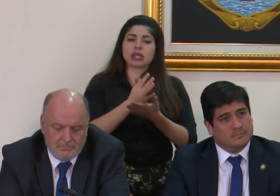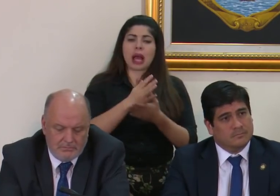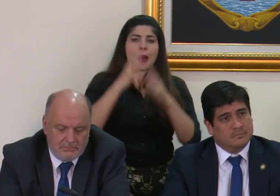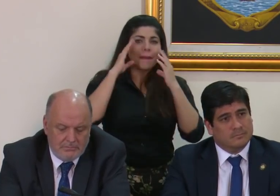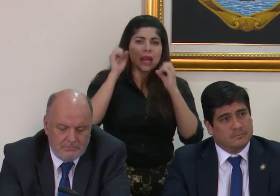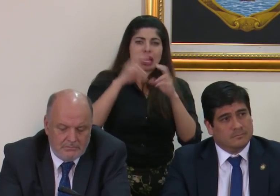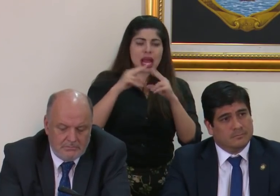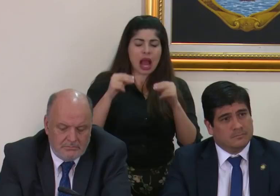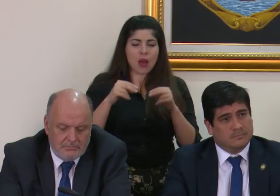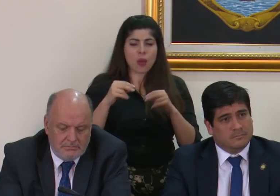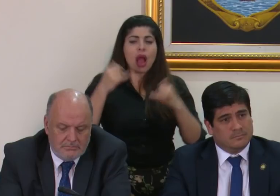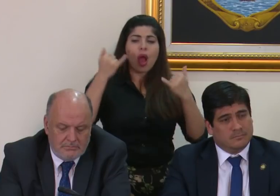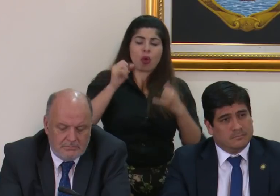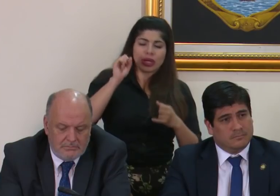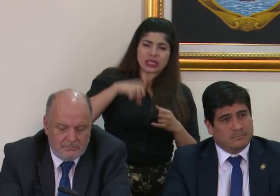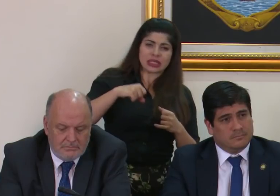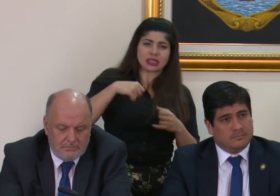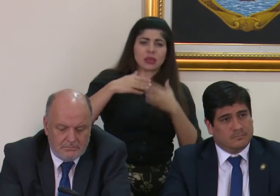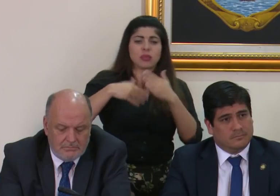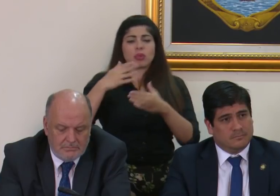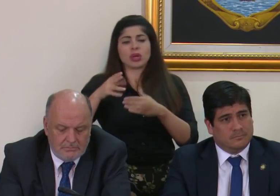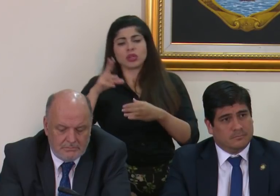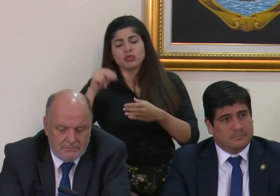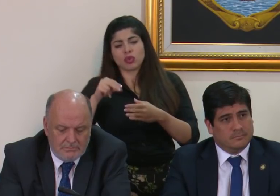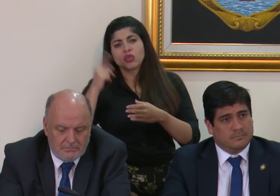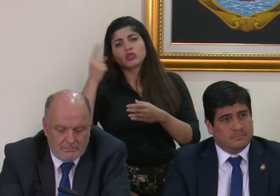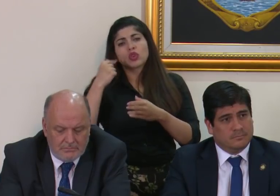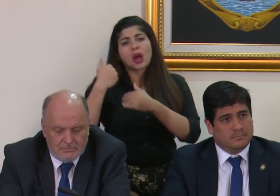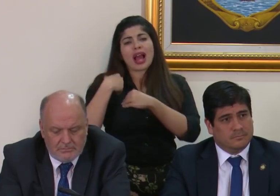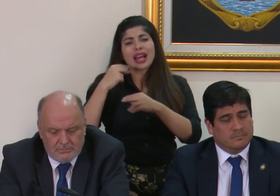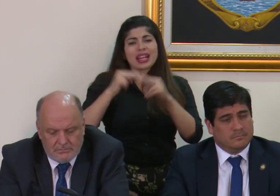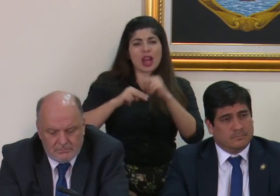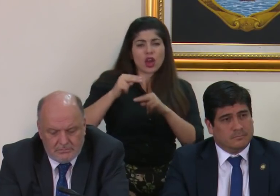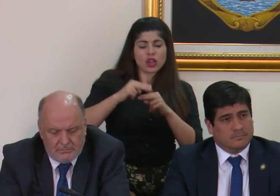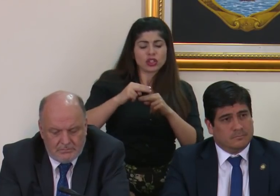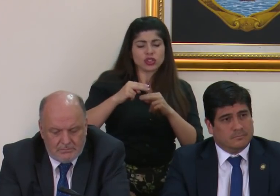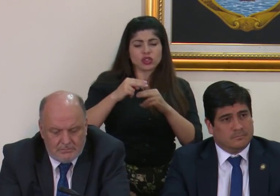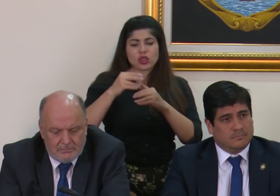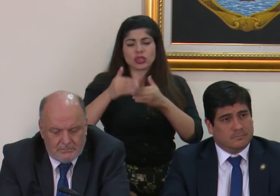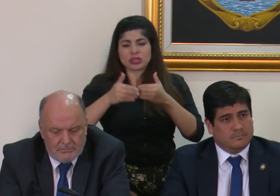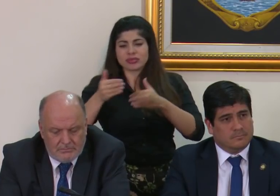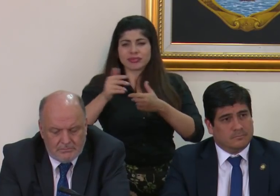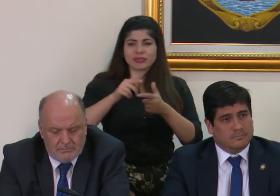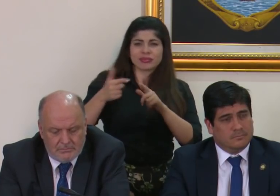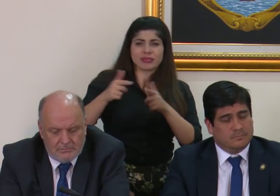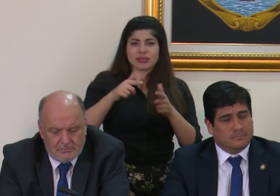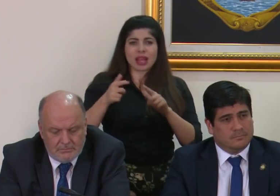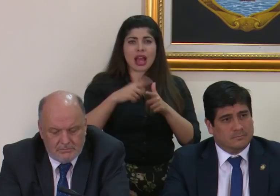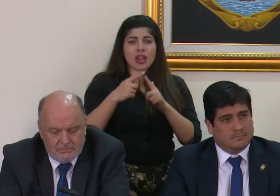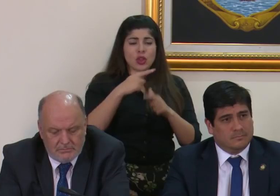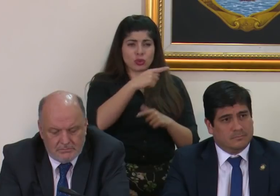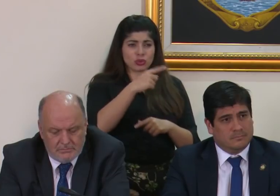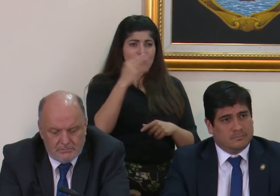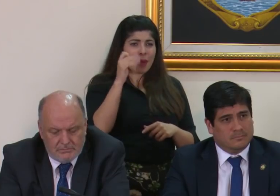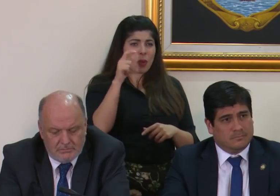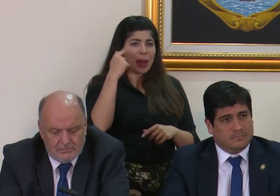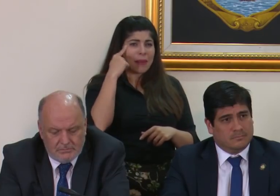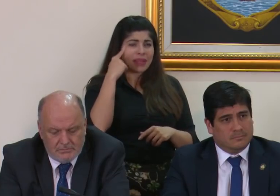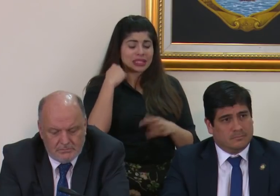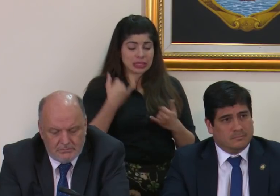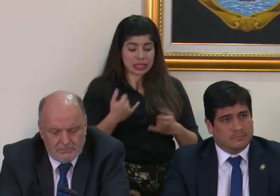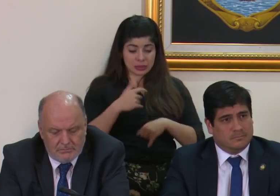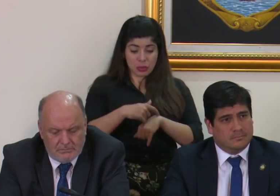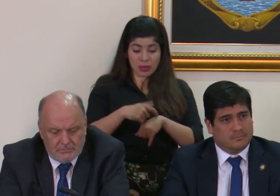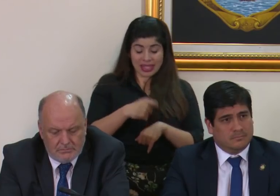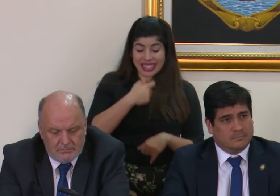Nicaragua no, ahora sí se va a mandar no, ahora va a ser va a haber encargado de negocios vamos a pensarlo usted qué piensa Manuel es conveniente que en estos momentos de